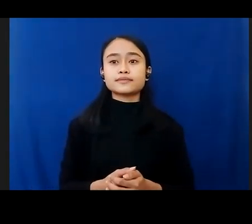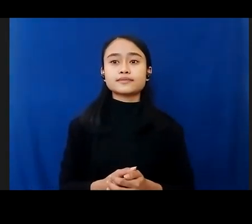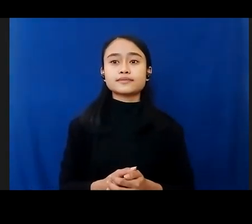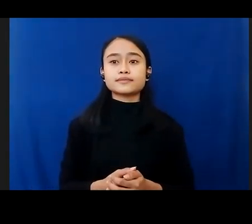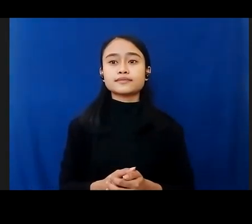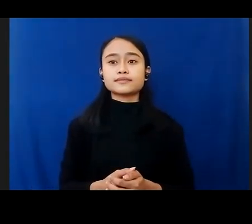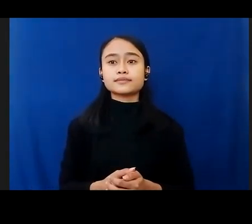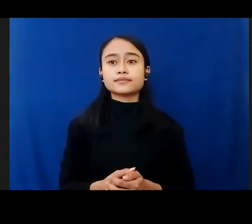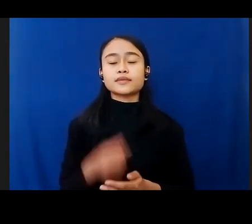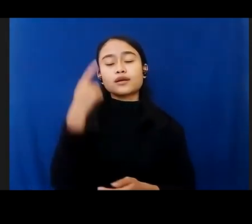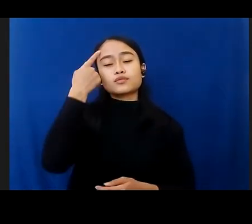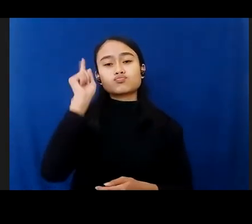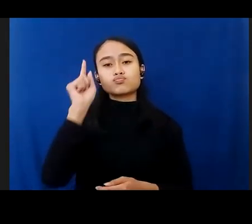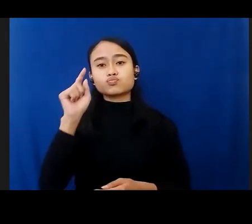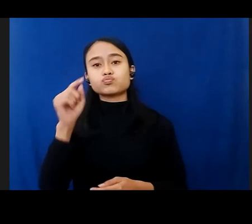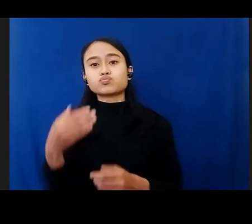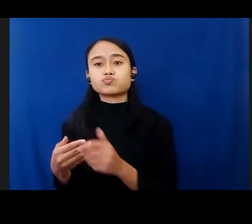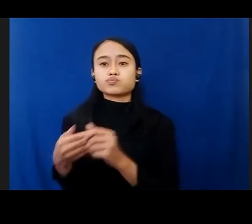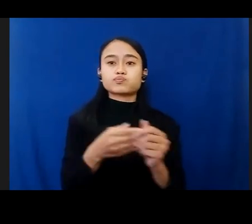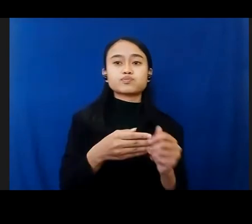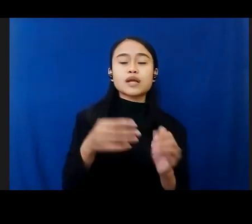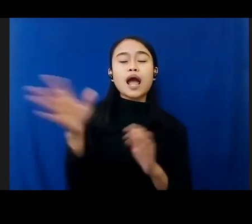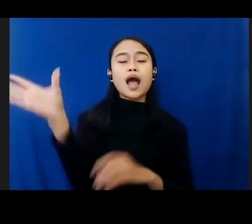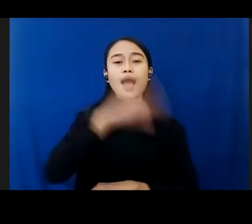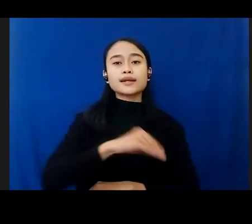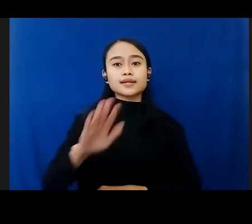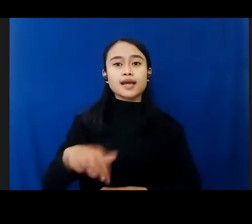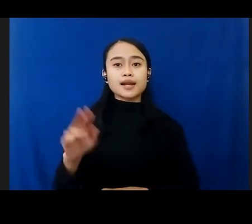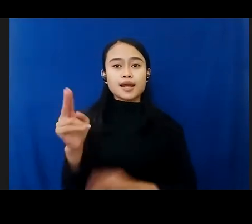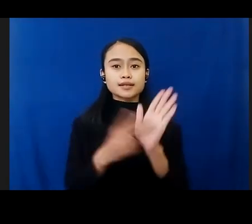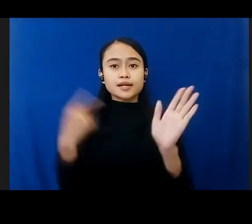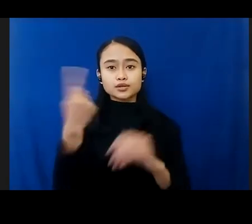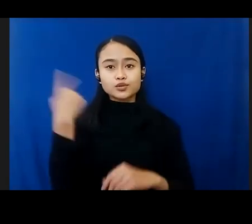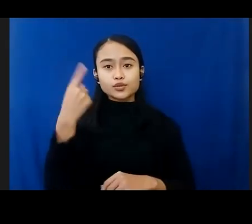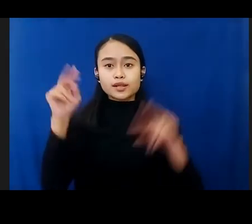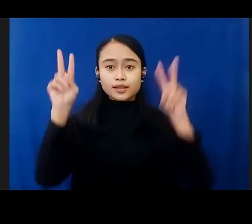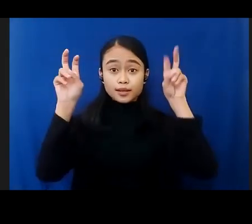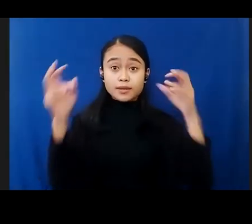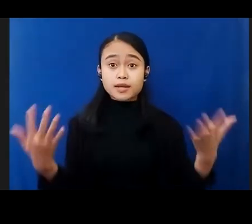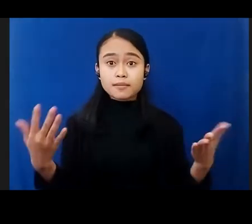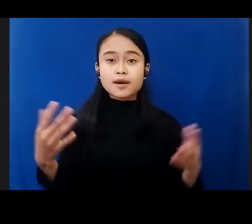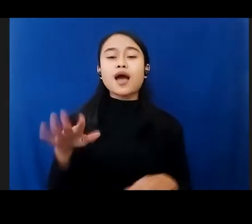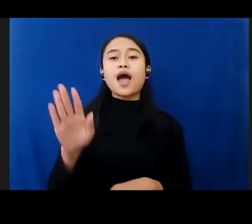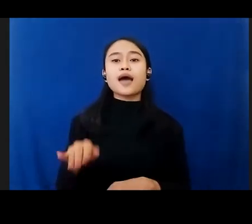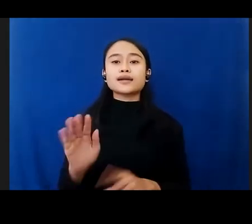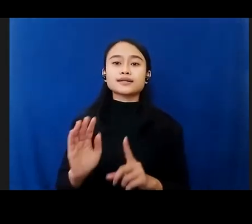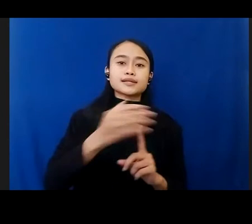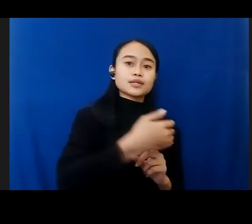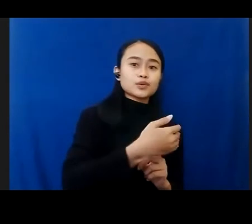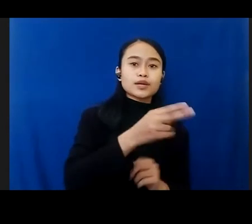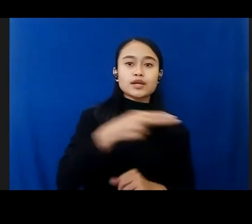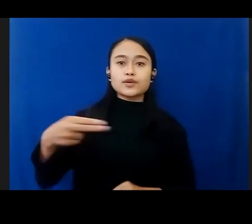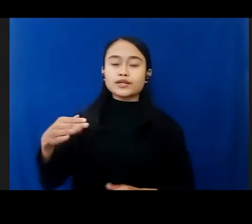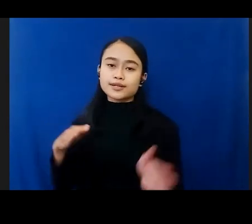Hari Anak Nasional mengusung tema Anak Terlindungi, Indonesia Maju, hashtag Anak Peduli